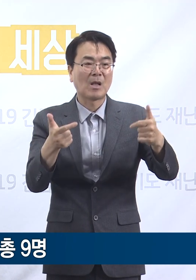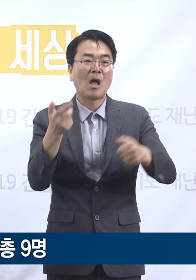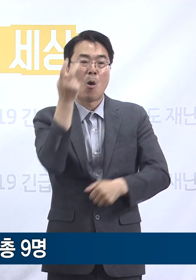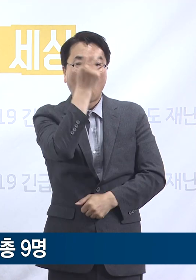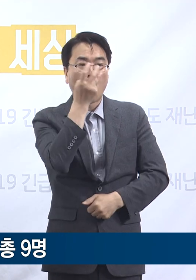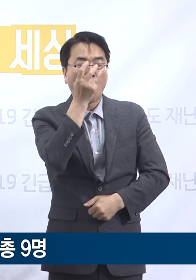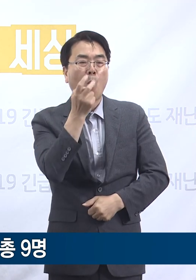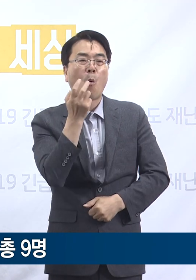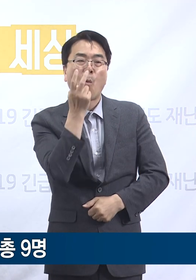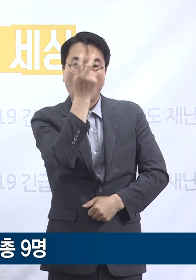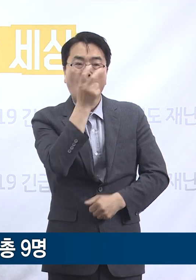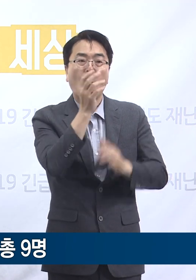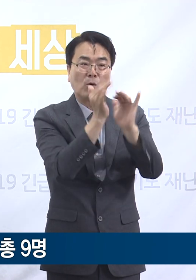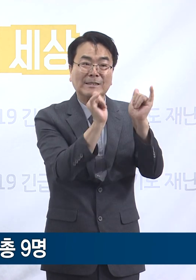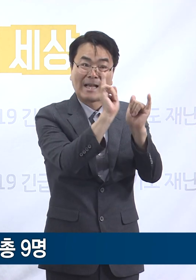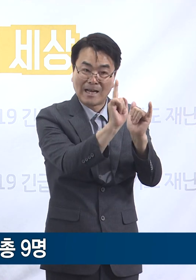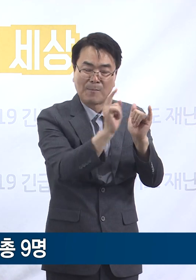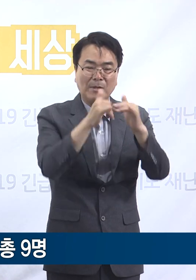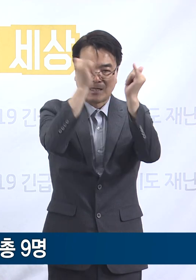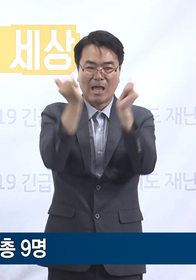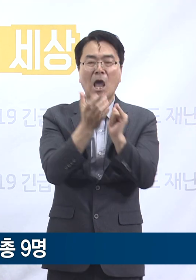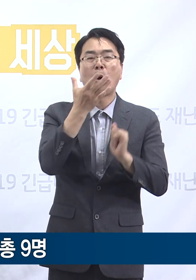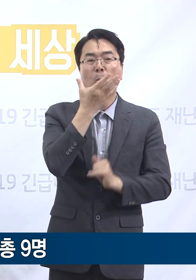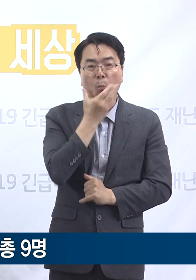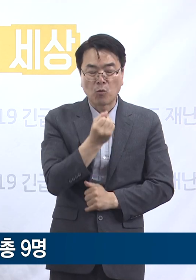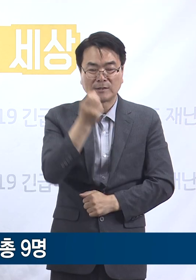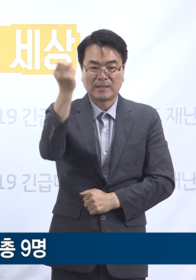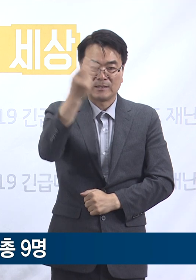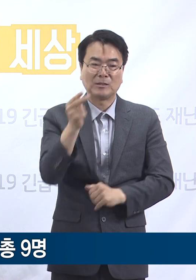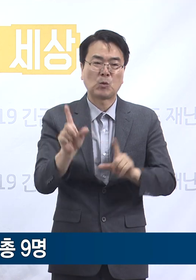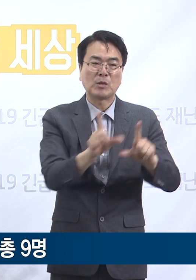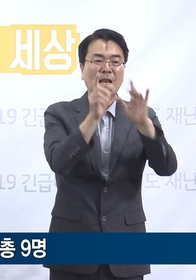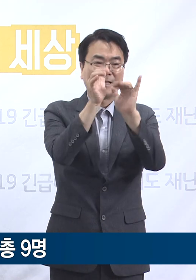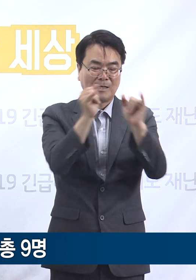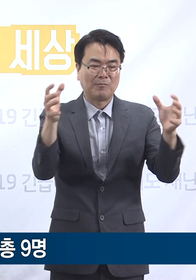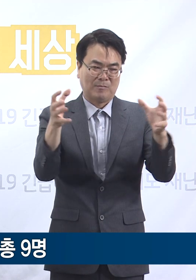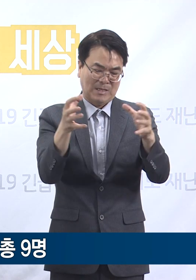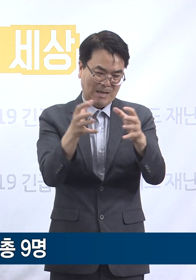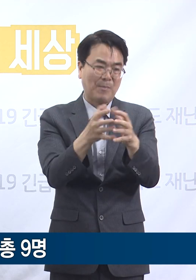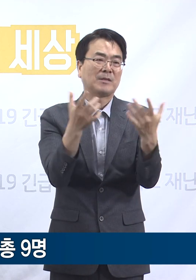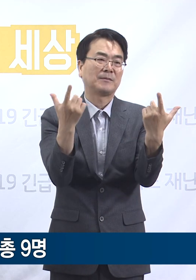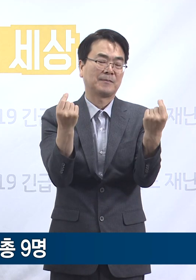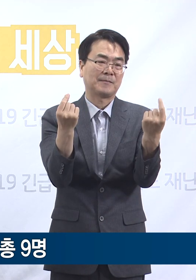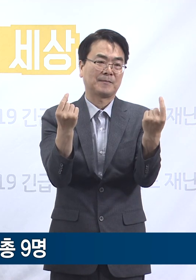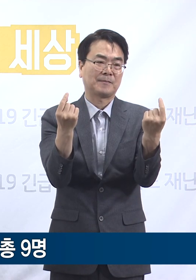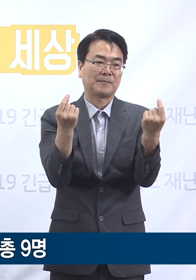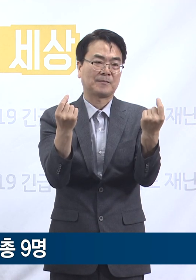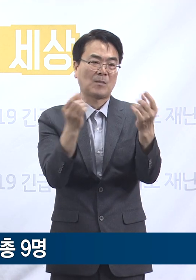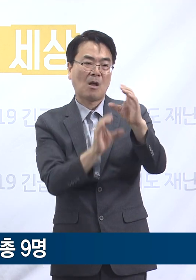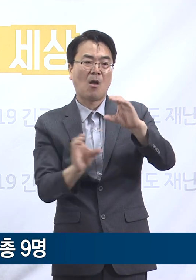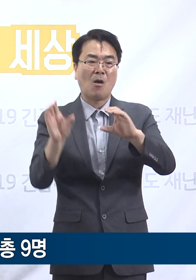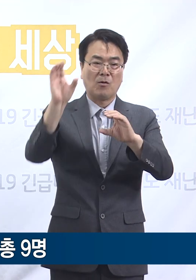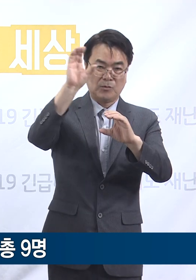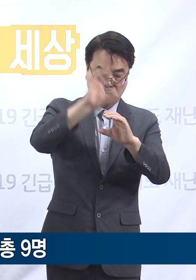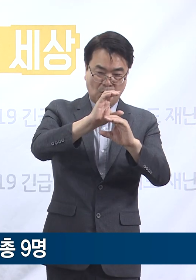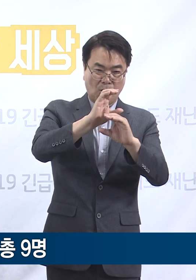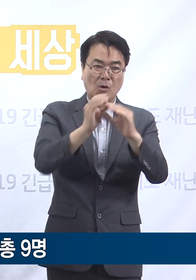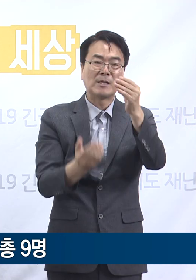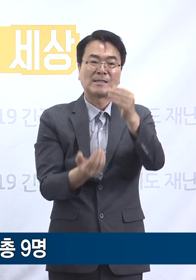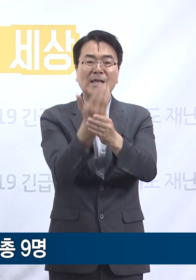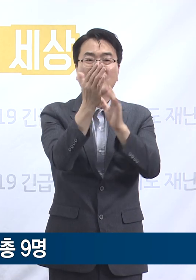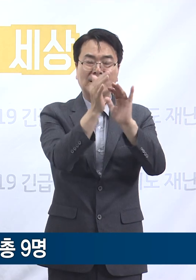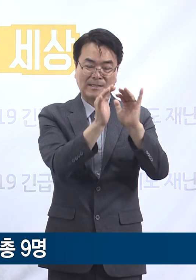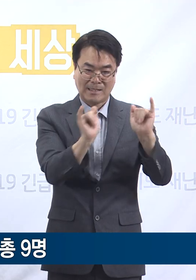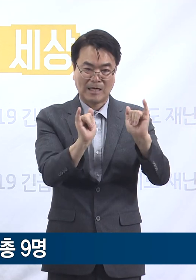2명, 사회복지 3명, 입소자 6명입니다. 추가 확진자는 기확진된 요양보호사의 접촉자로